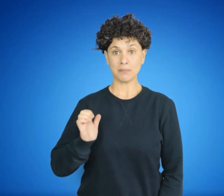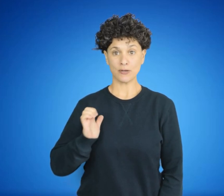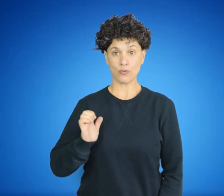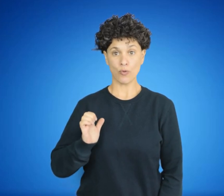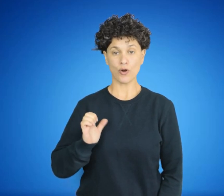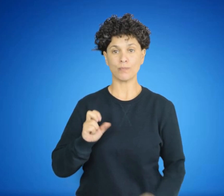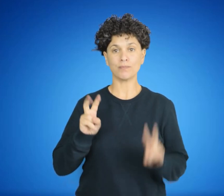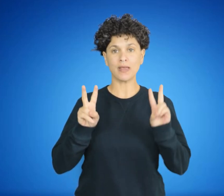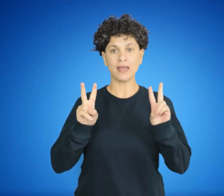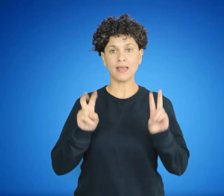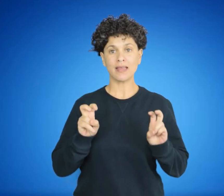La física